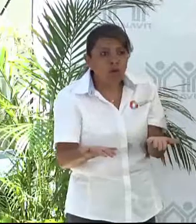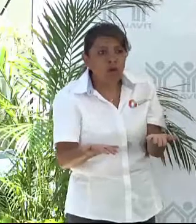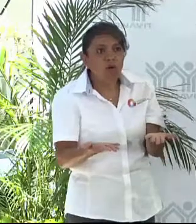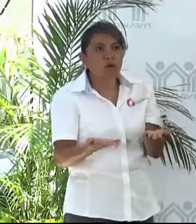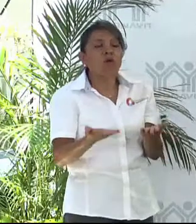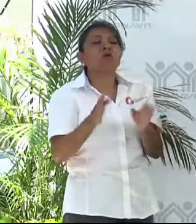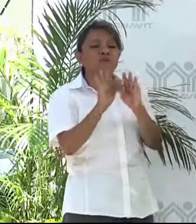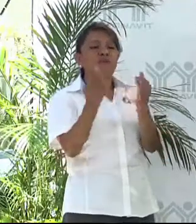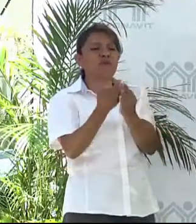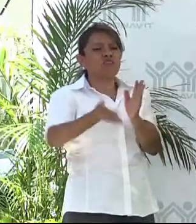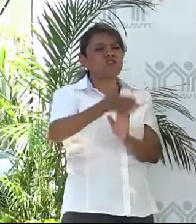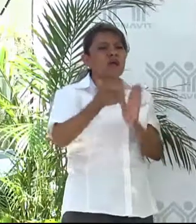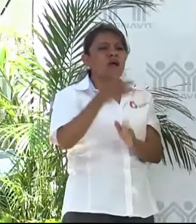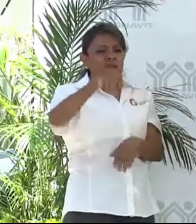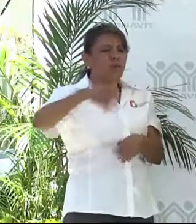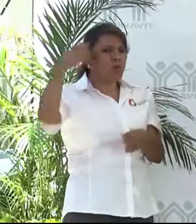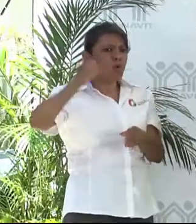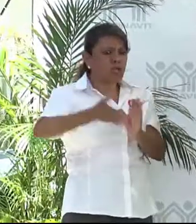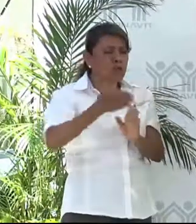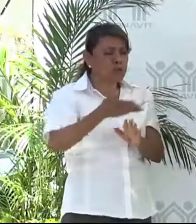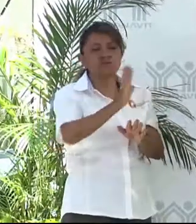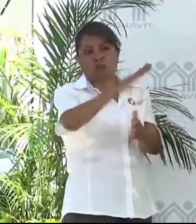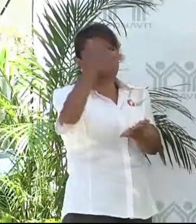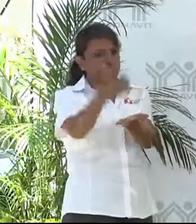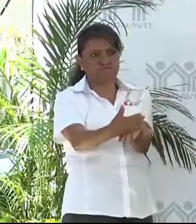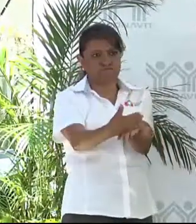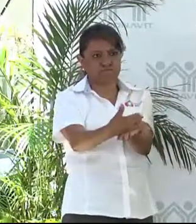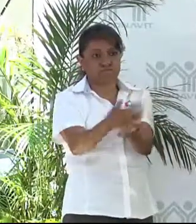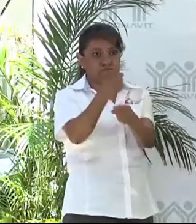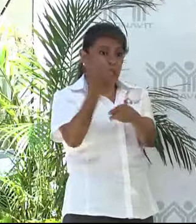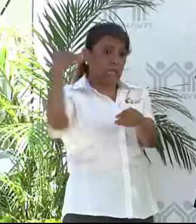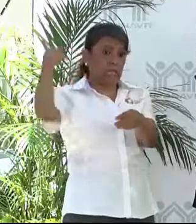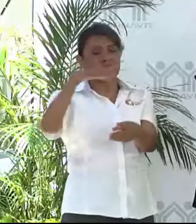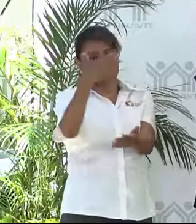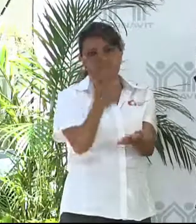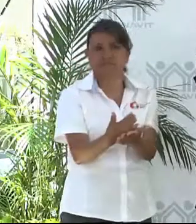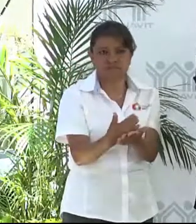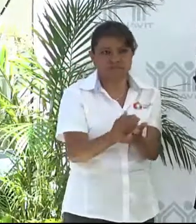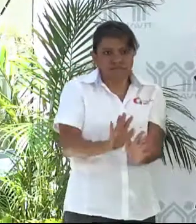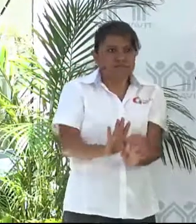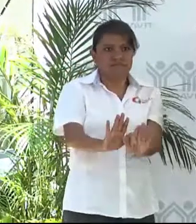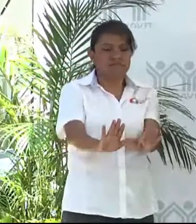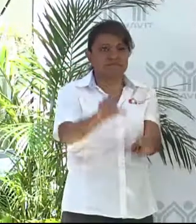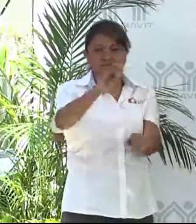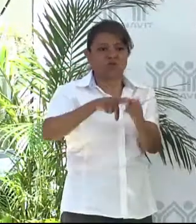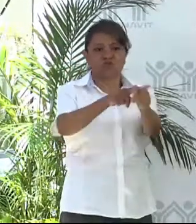en Morelos. Sí se frenó, sí se frenó. Y se frenó